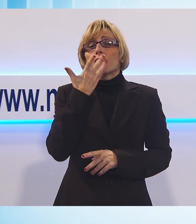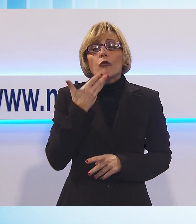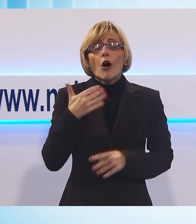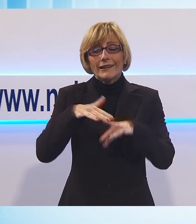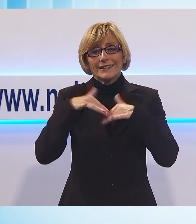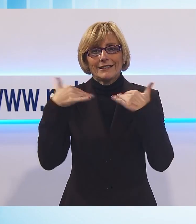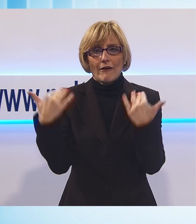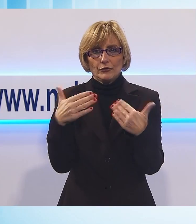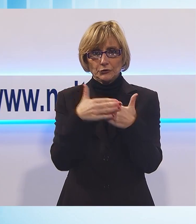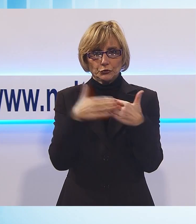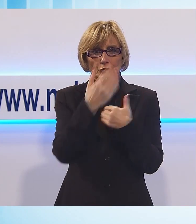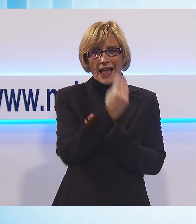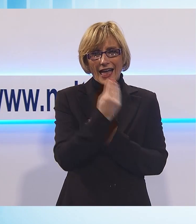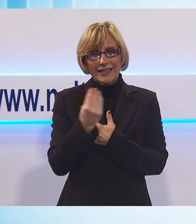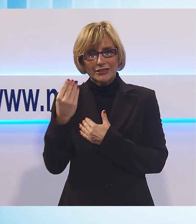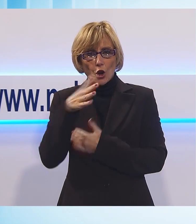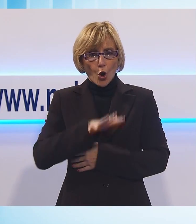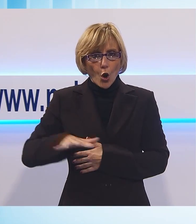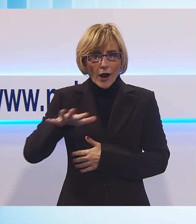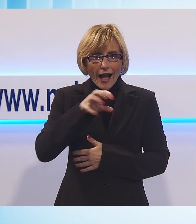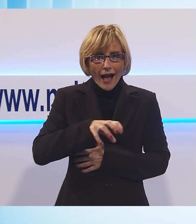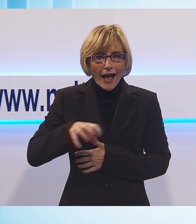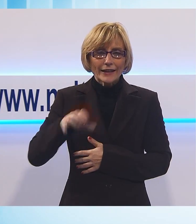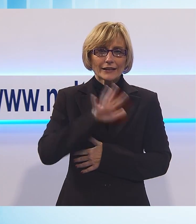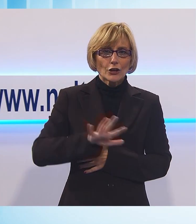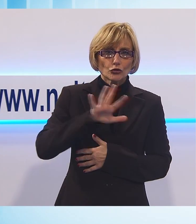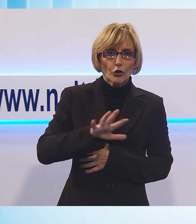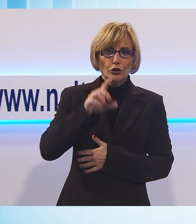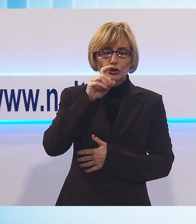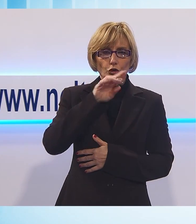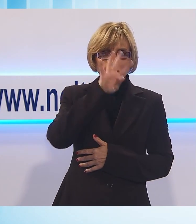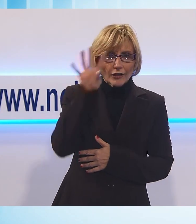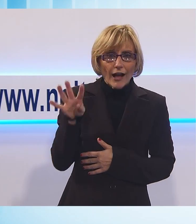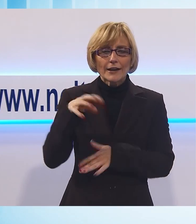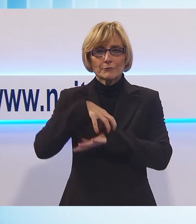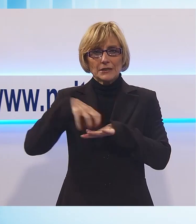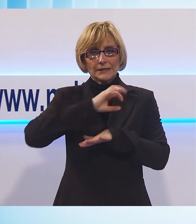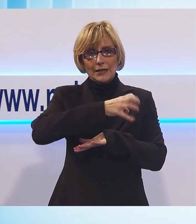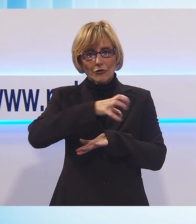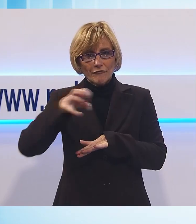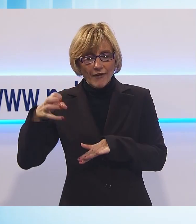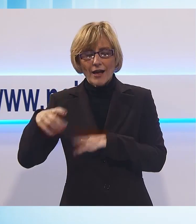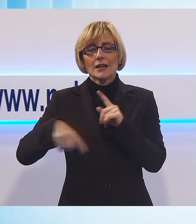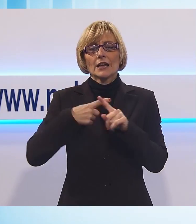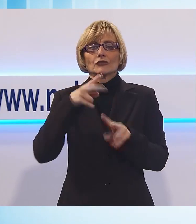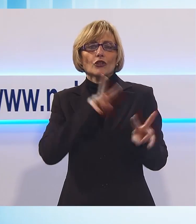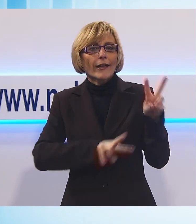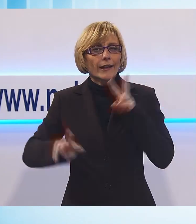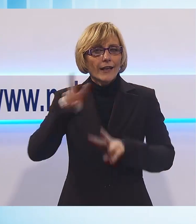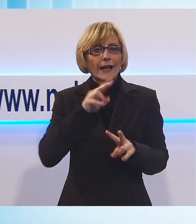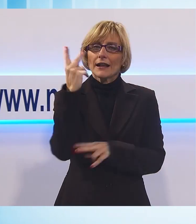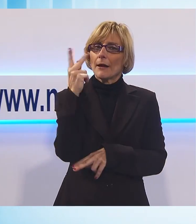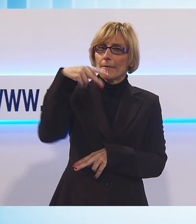istituzionale fra enti locali, regione toscana, ministeri dello sviluppo economico e dell'ambiente per condividere un piano di rilancio dello